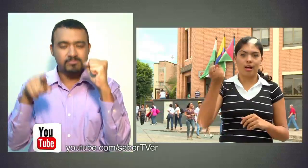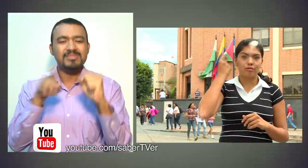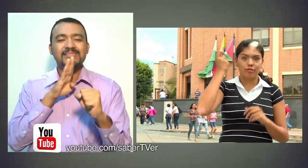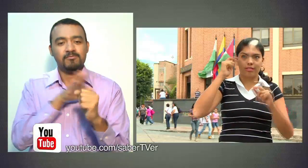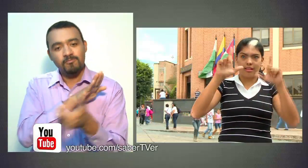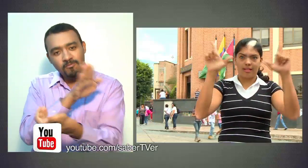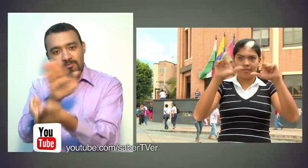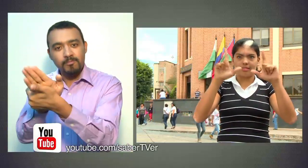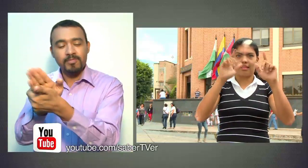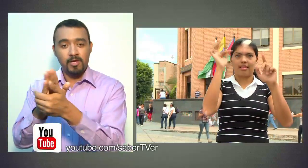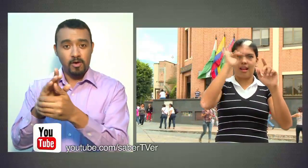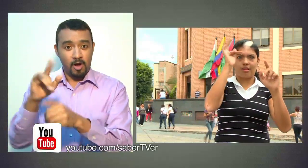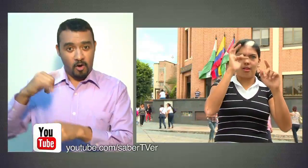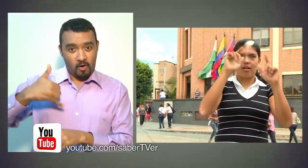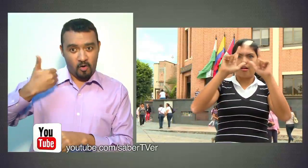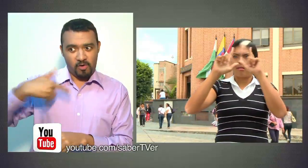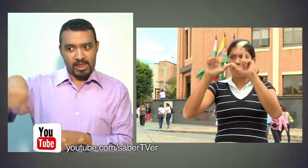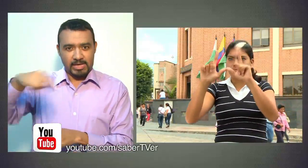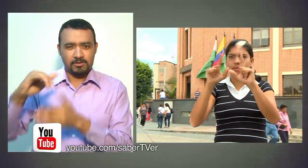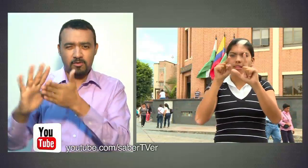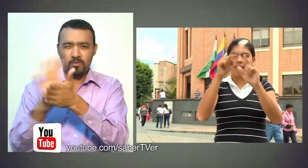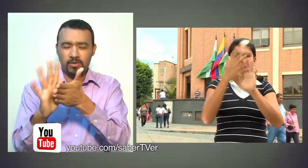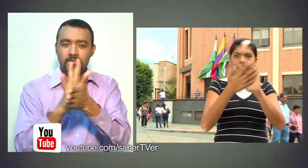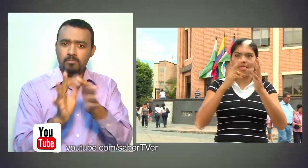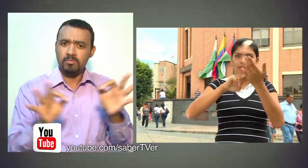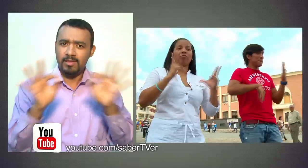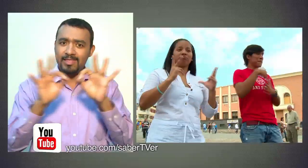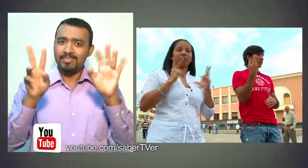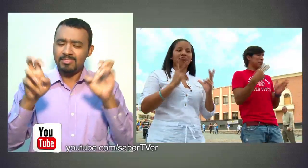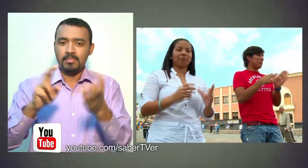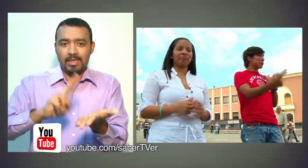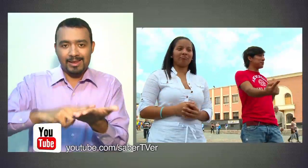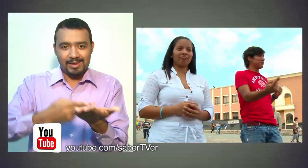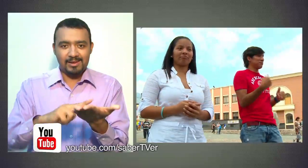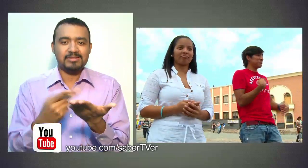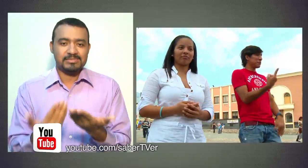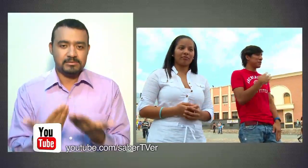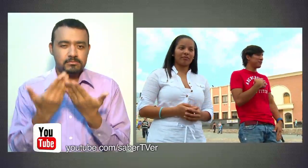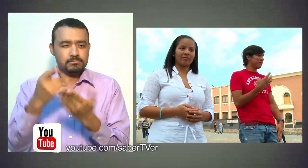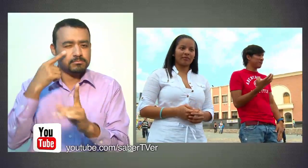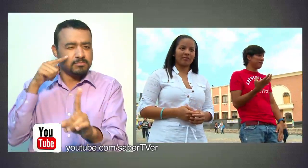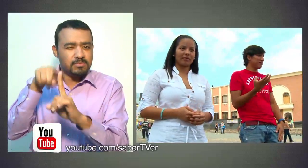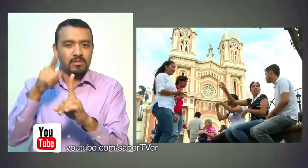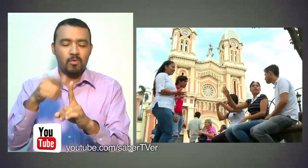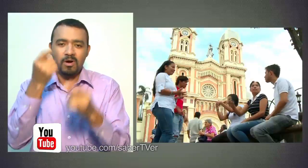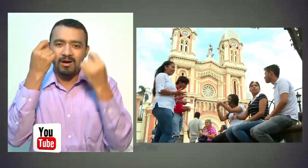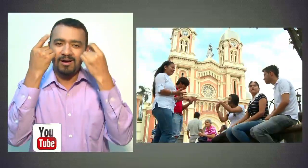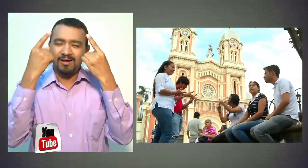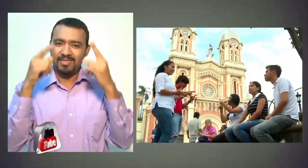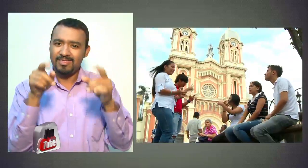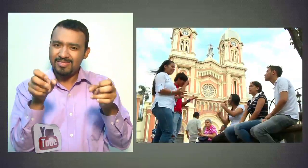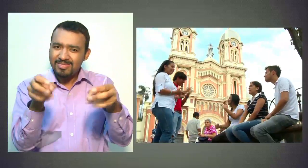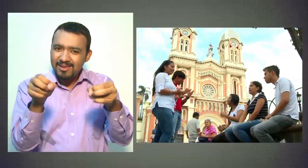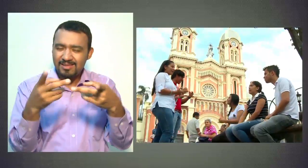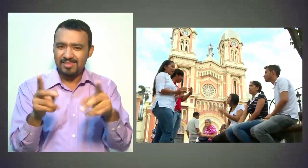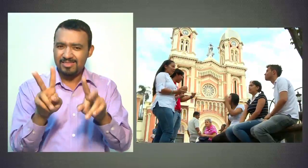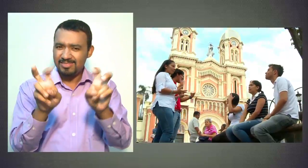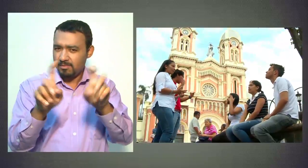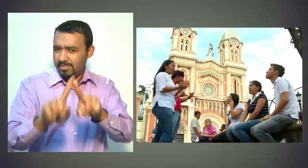visitamos a un grupo de jóvenes que nos cuentan qué tan importante es para ellos la ayuda de un intérprete para comprender mejor los contenidos de la